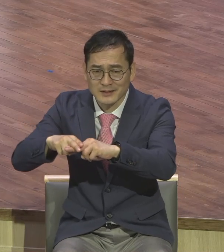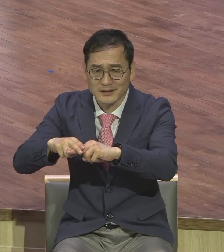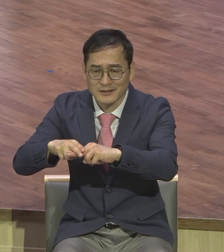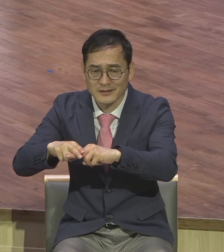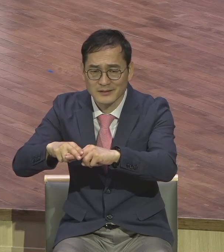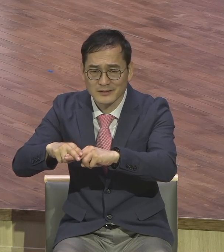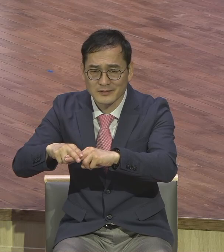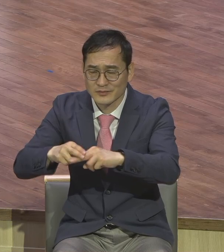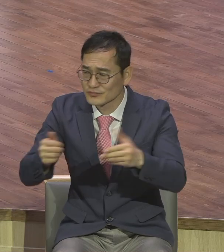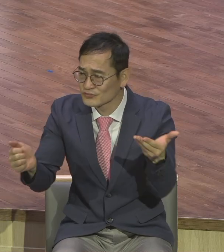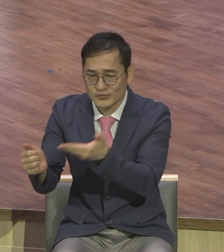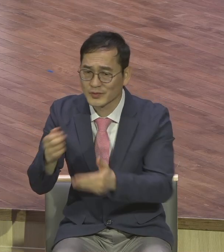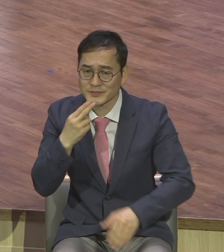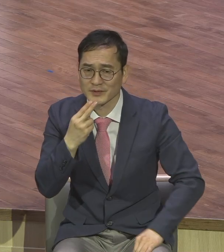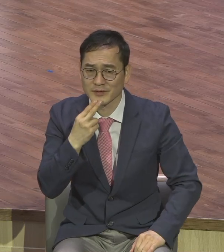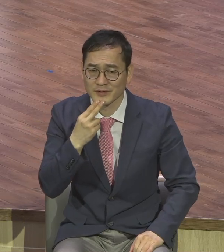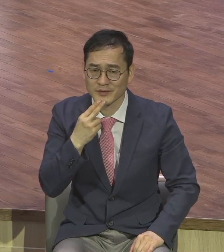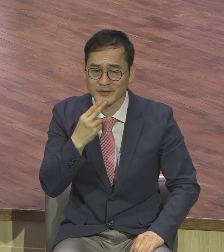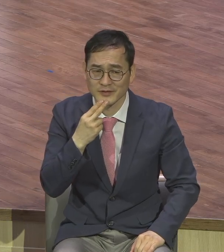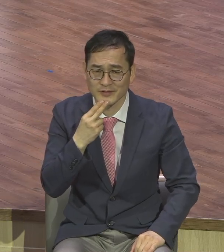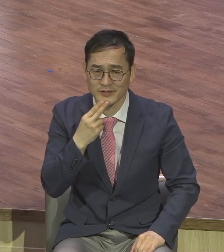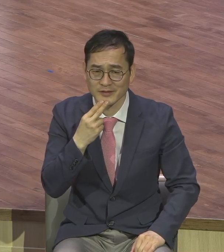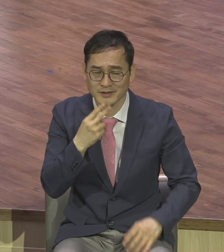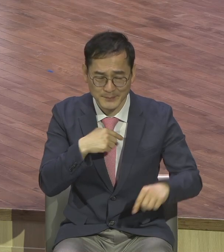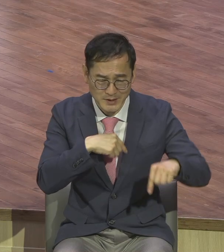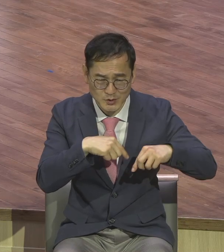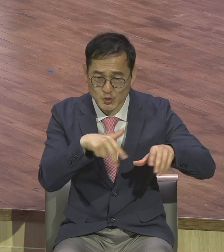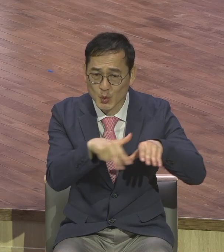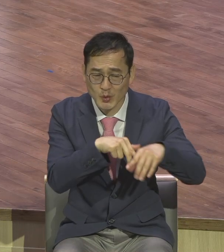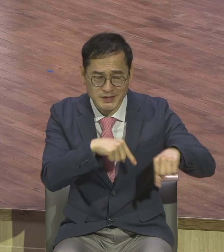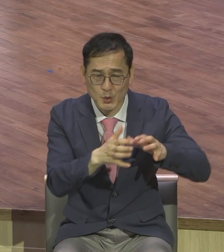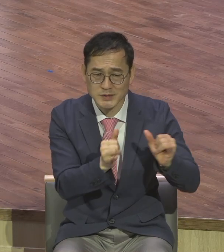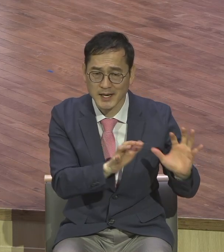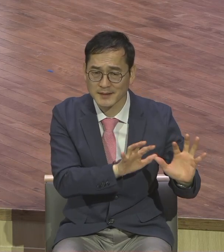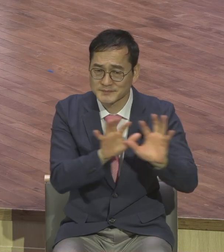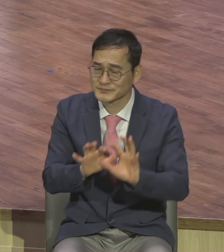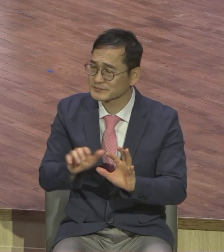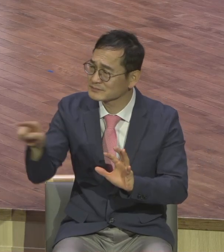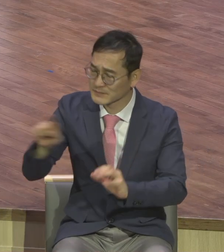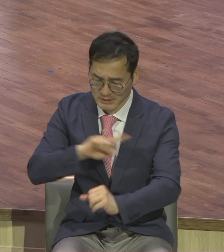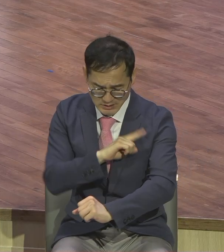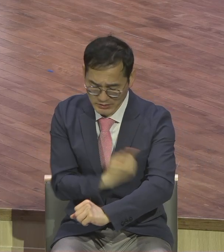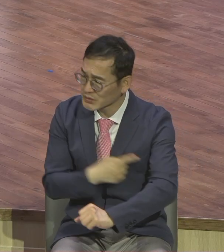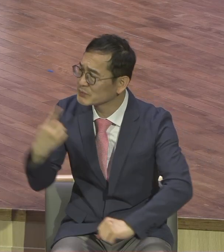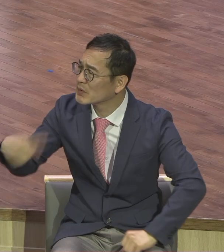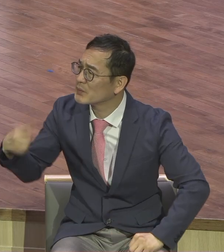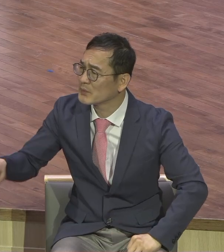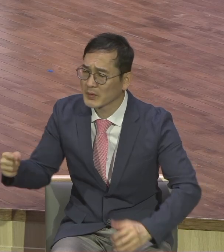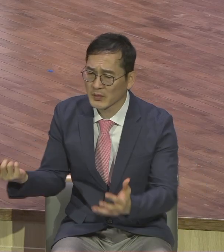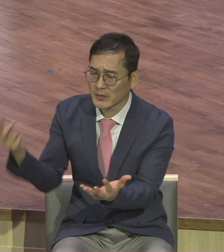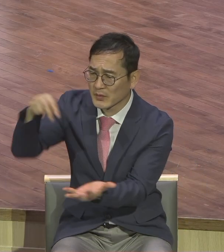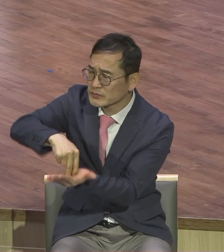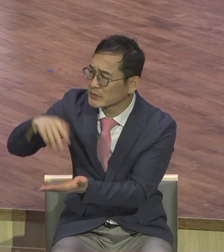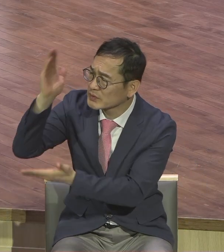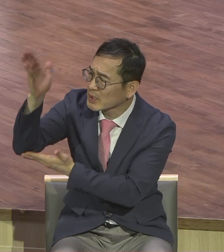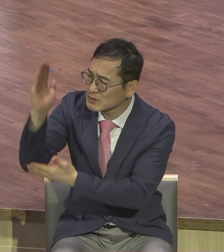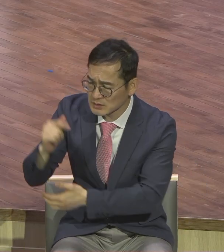지도자들이 이 점을 가지고 공격합니다. 너가 무슨 자격증이 있어서 너가 여기서 가르치냐 무슨